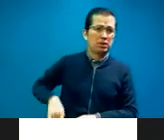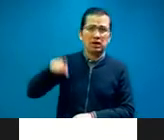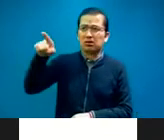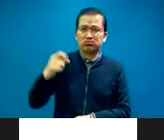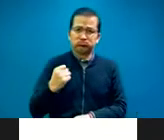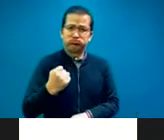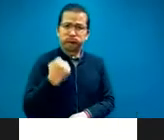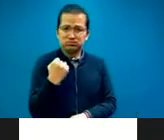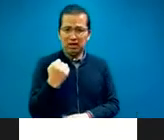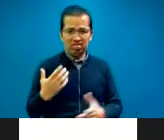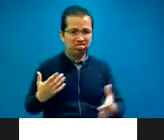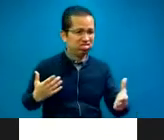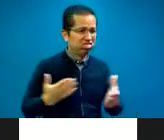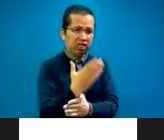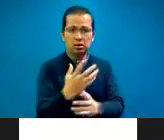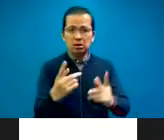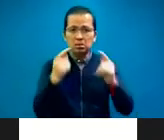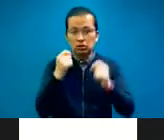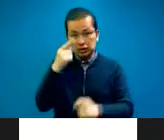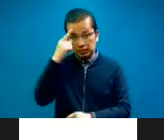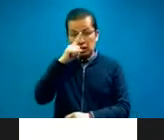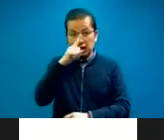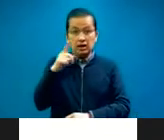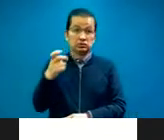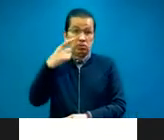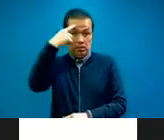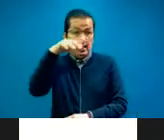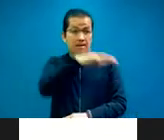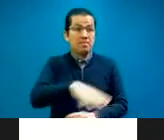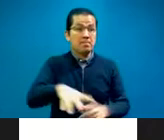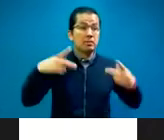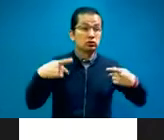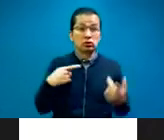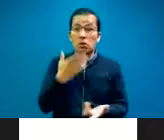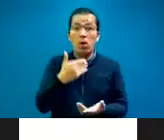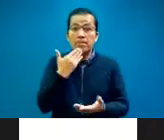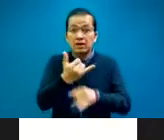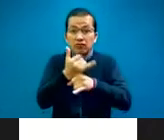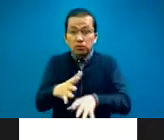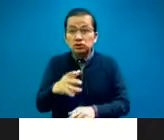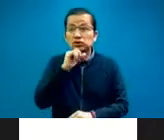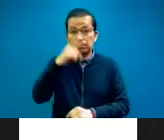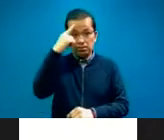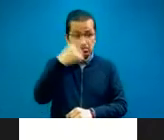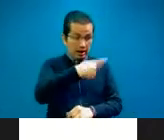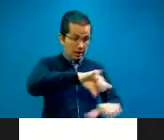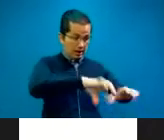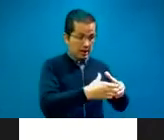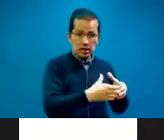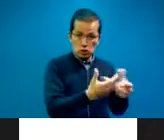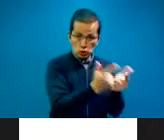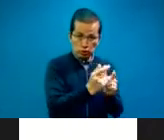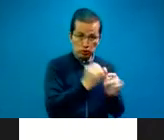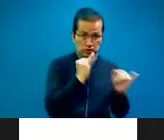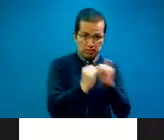Para la sociedad en general, afectando el derecho a sobreinformada y para el gremio en lo particular. Pero no voy a ser yo quien explique todo